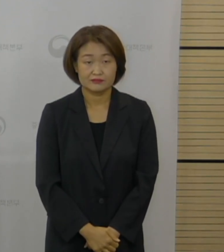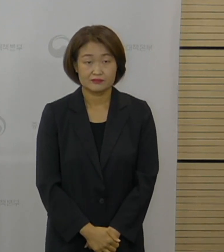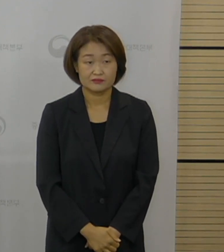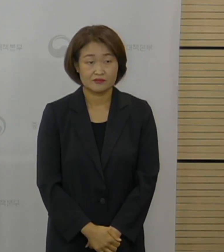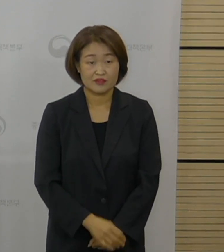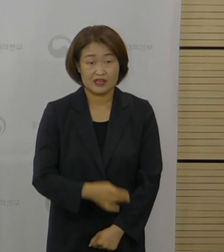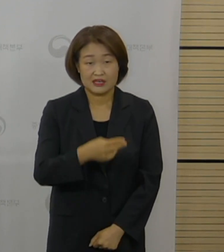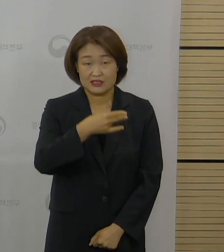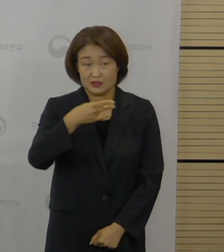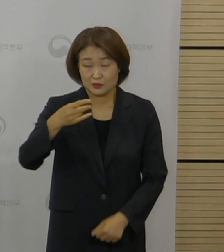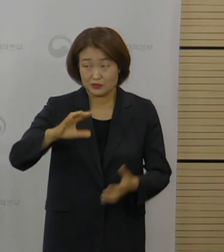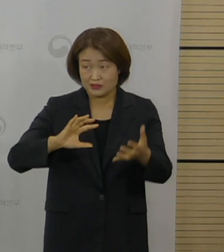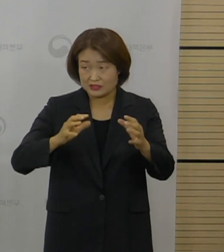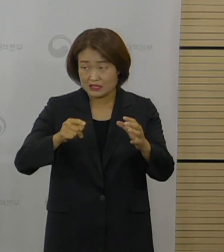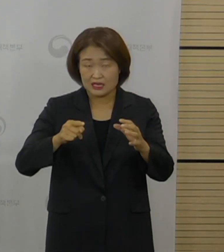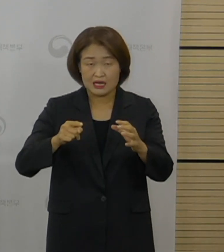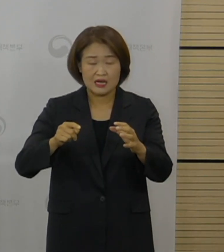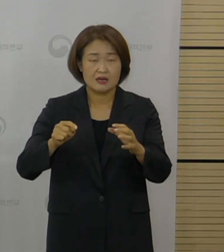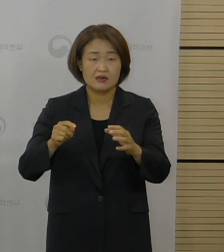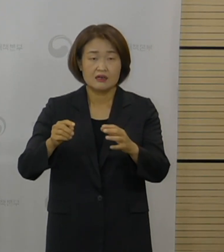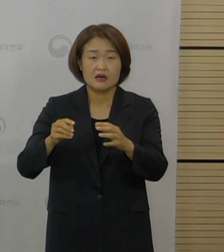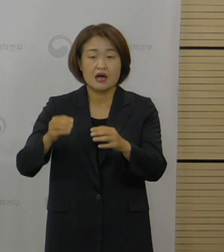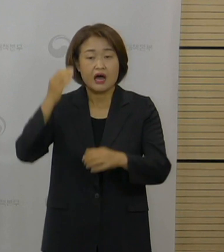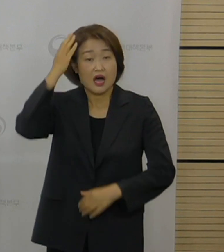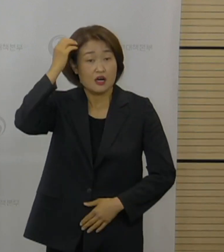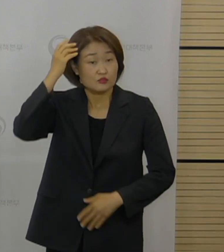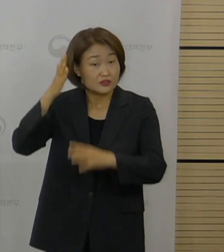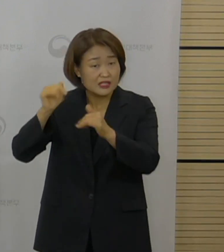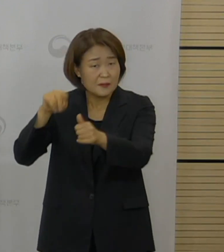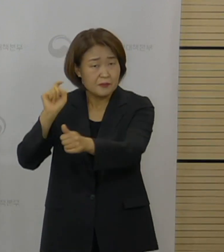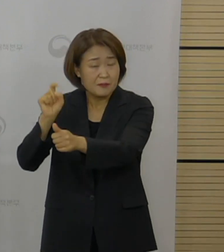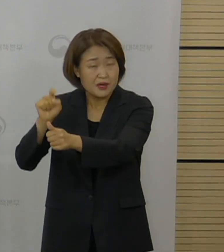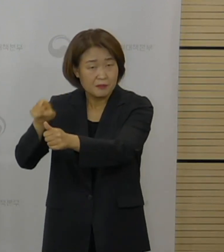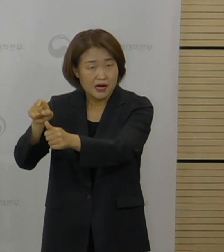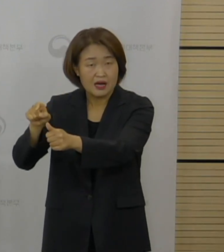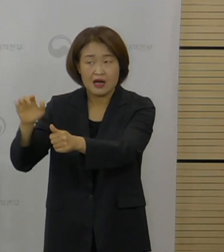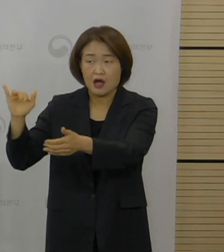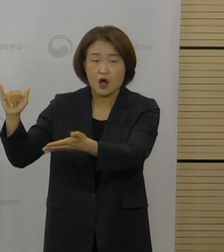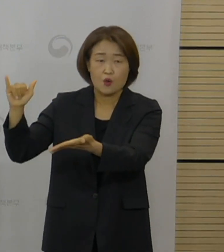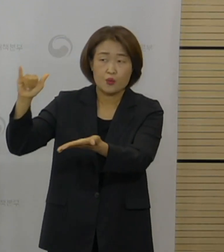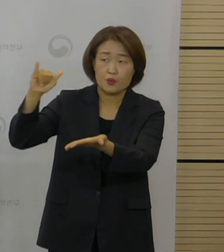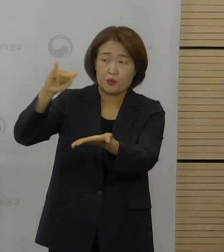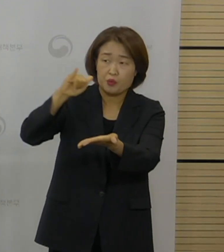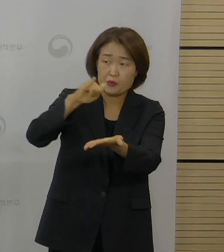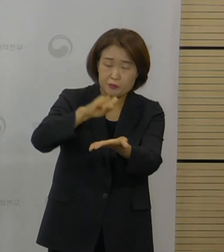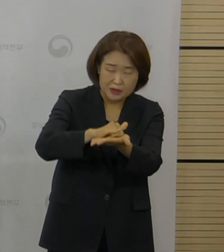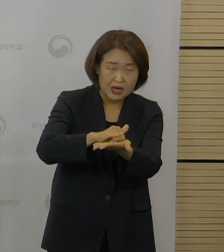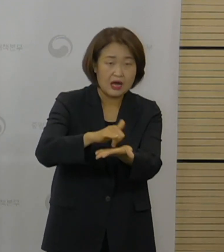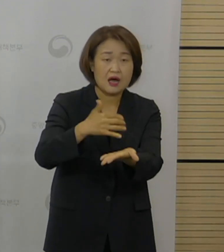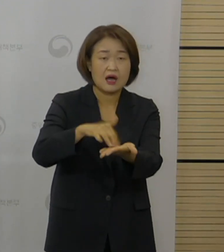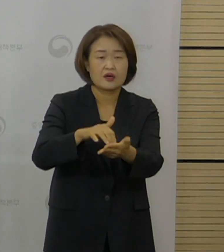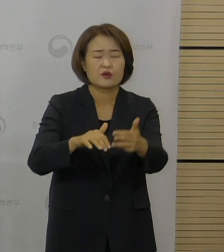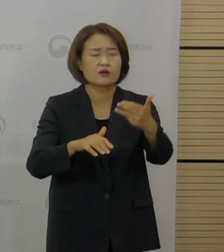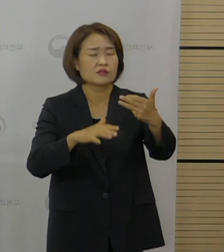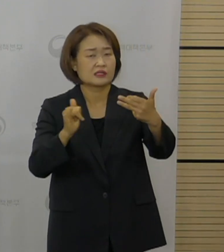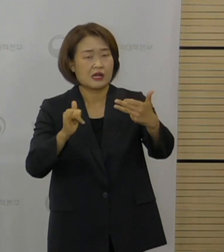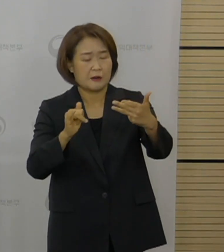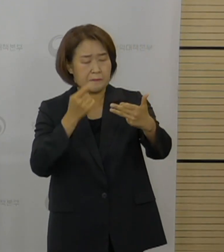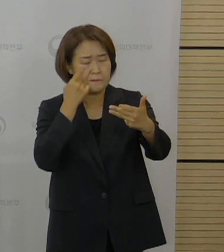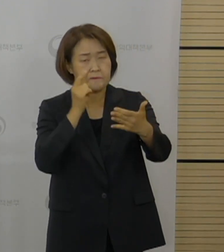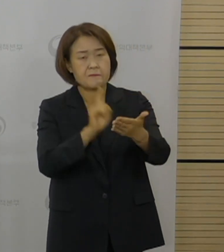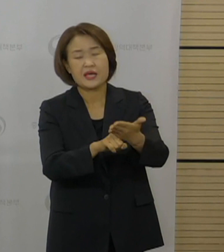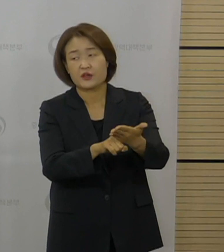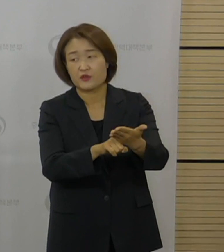인도네시아에서 확진된 입국자 18명 중에 기내에서 중증 환자로 분류되어 병원으로 이송된